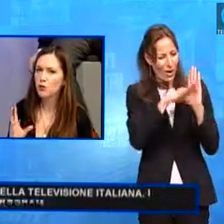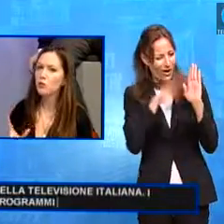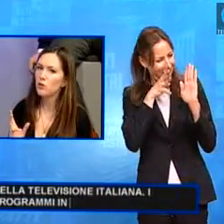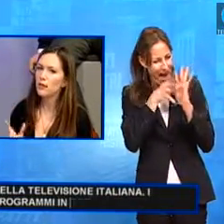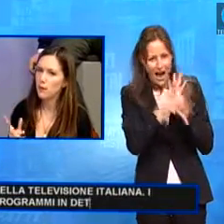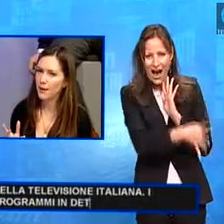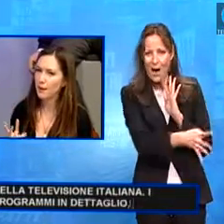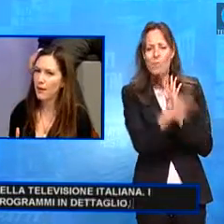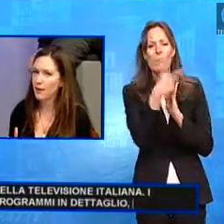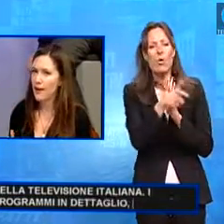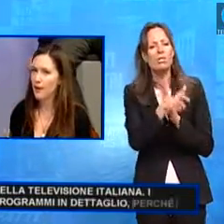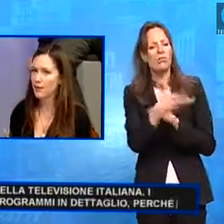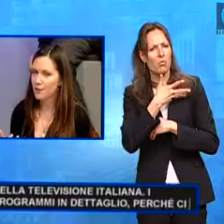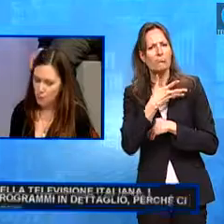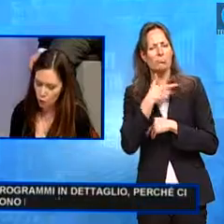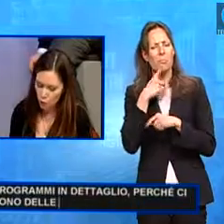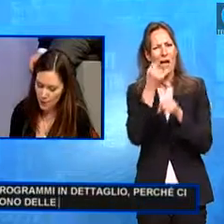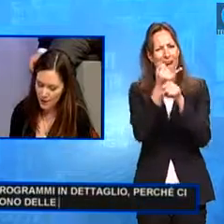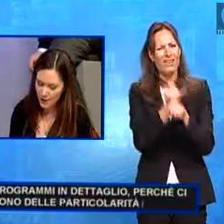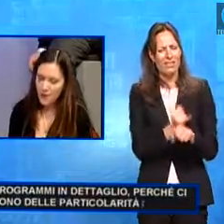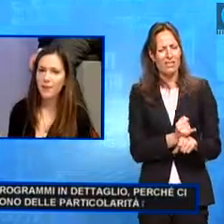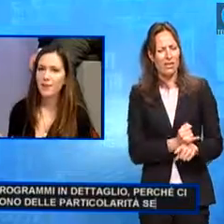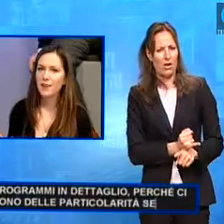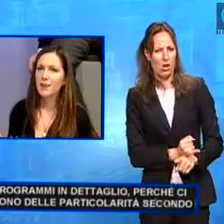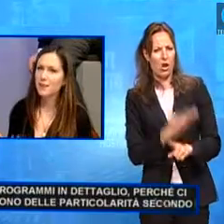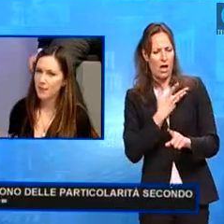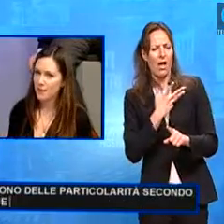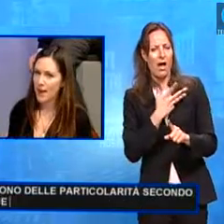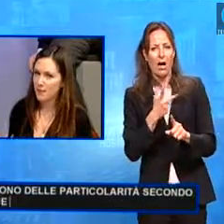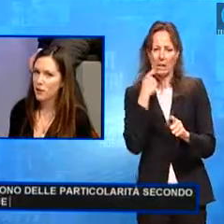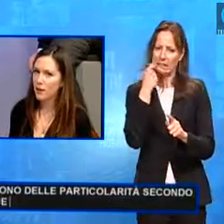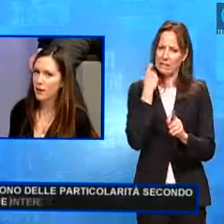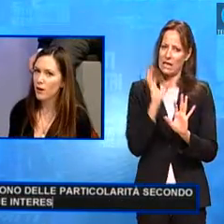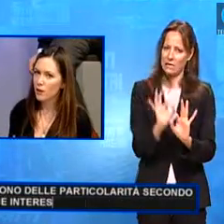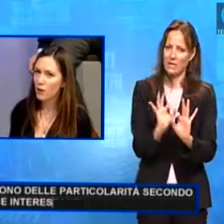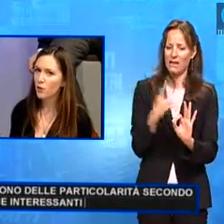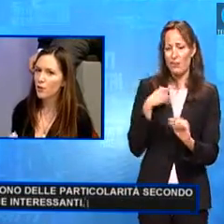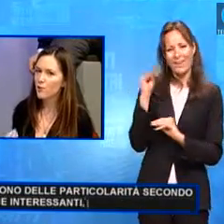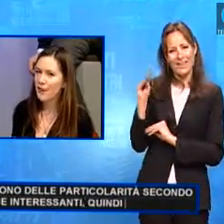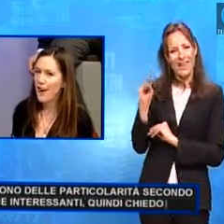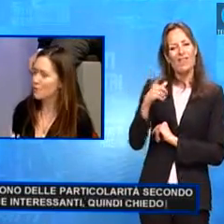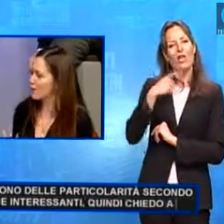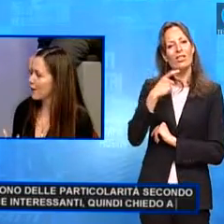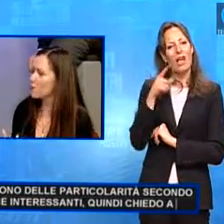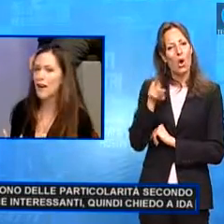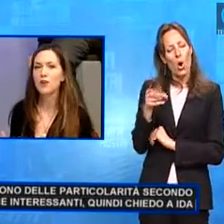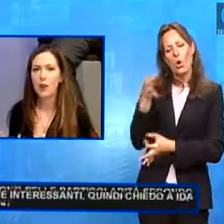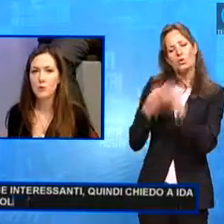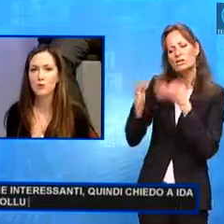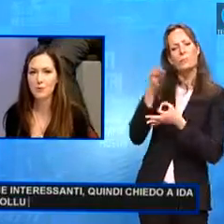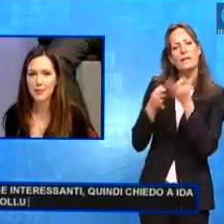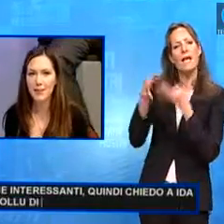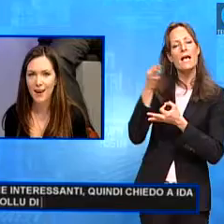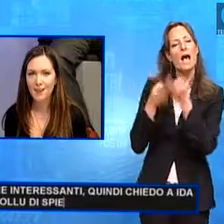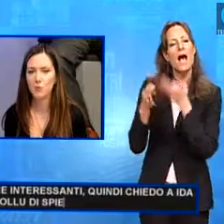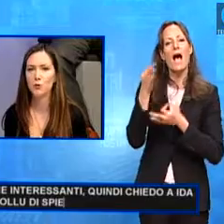ci sono delle particolarità, secondo me, interessanti, quindi chiedo a Ida Collu di spiegarci che cosa hanno